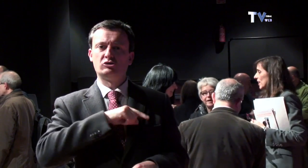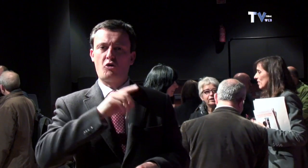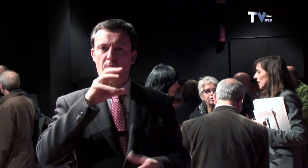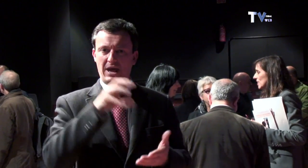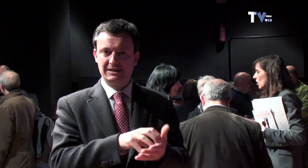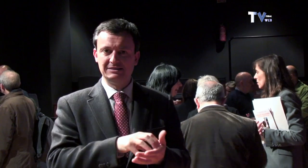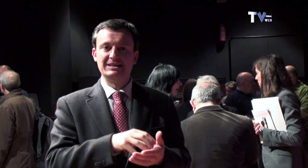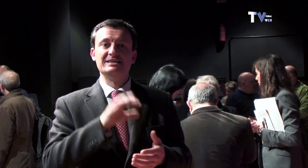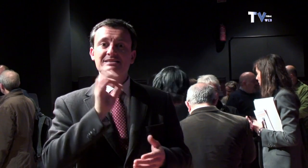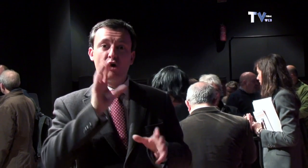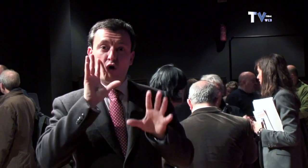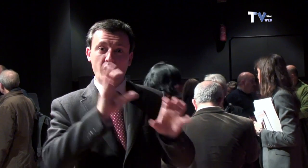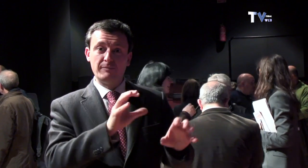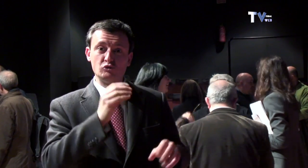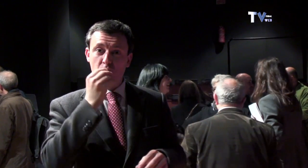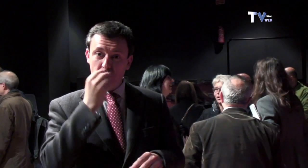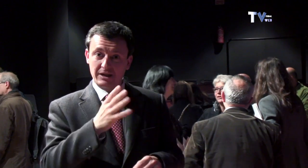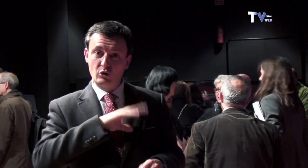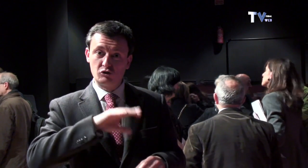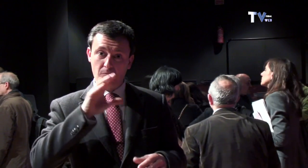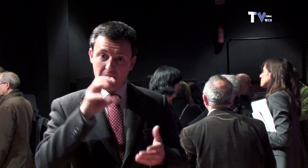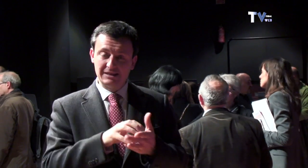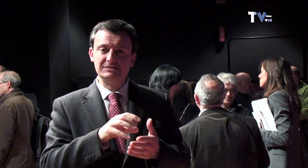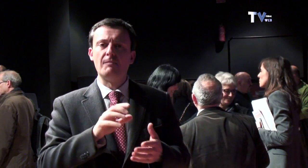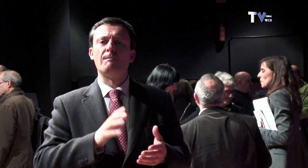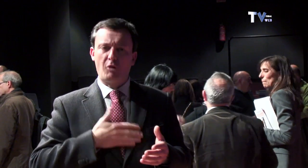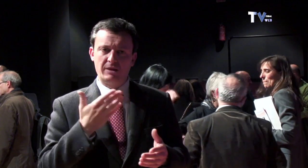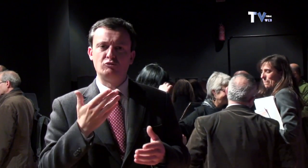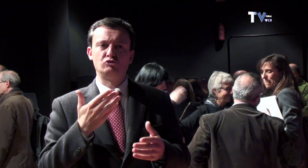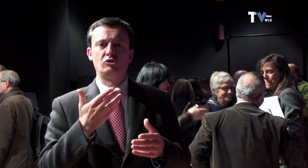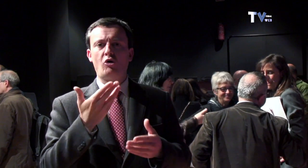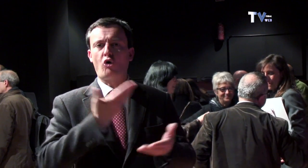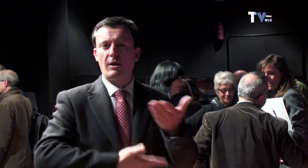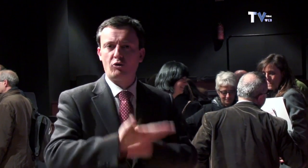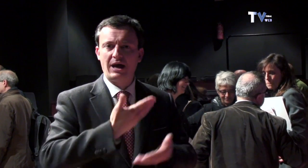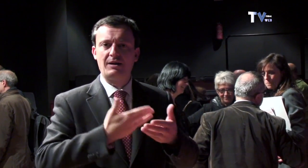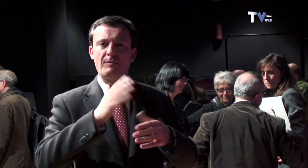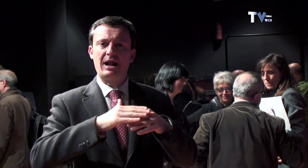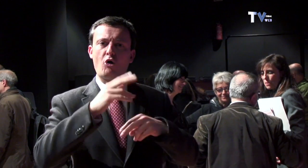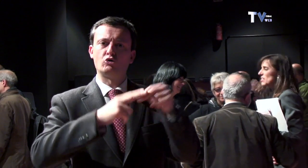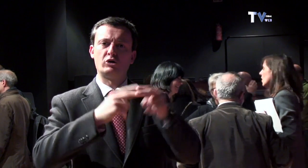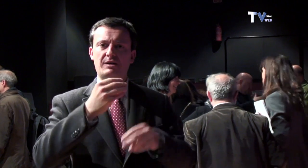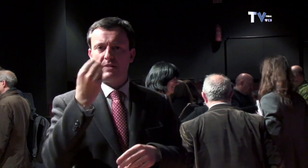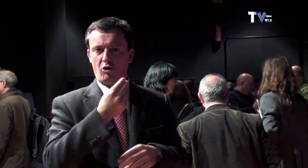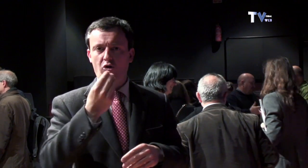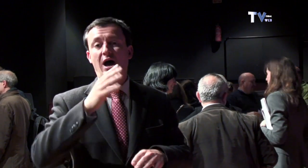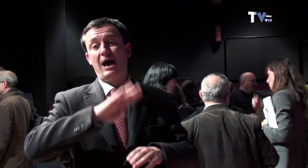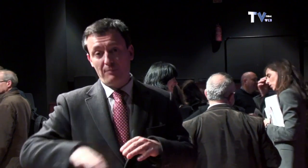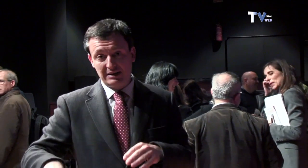i d'ajudar a conèixer el nostre país. Crec que si coneixem bé podem contribuir-ne a fer un de